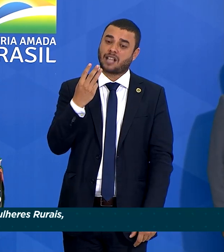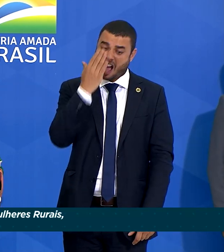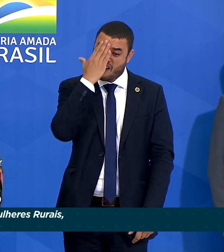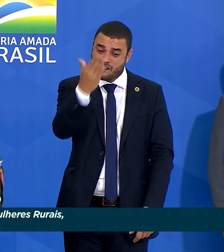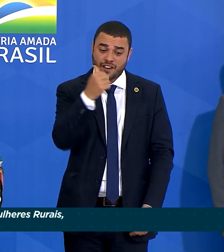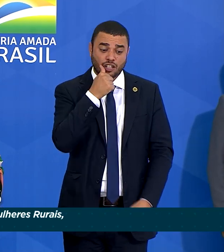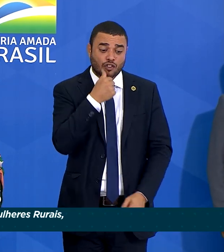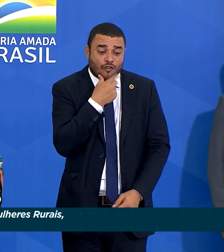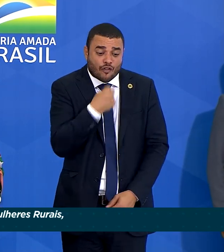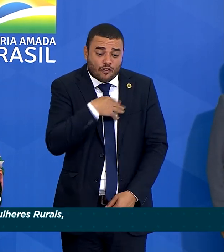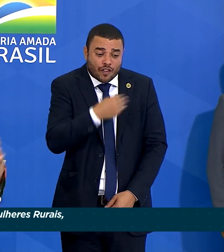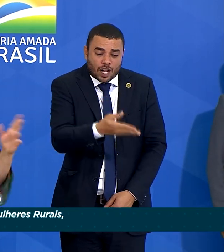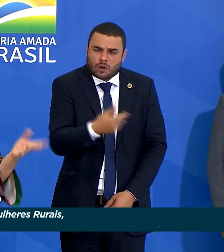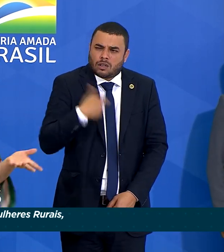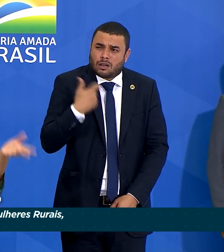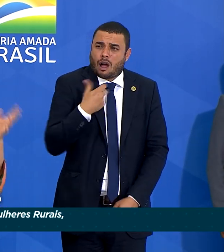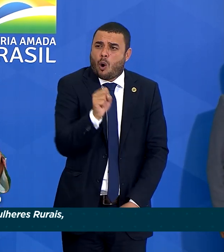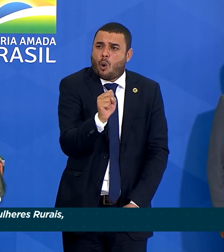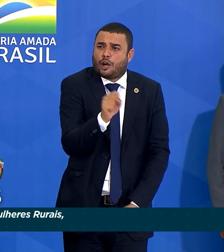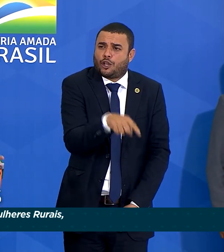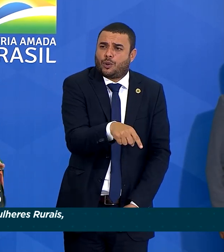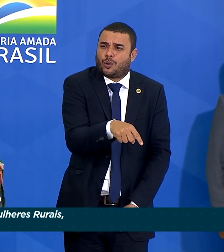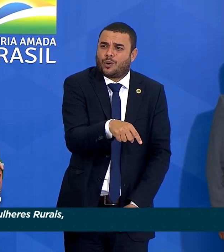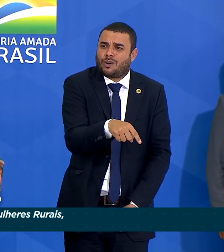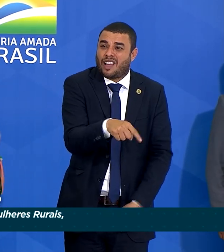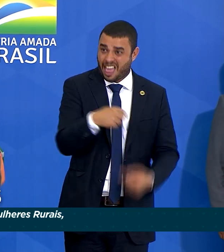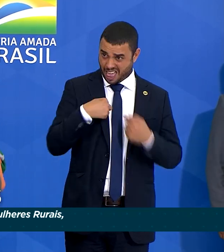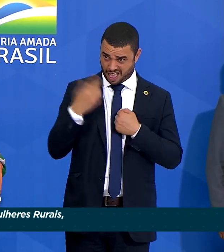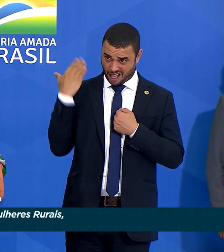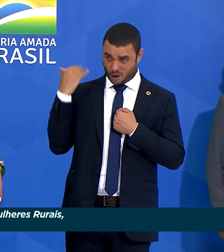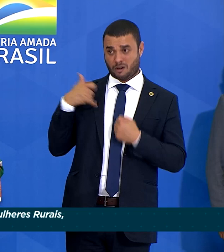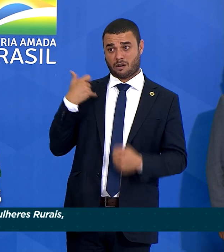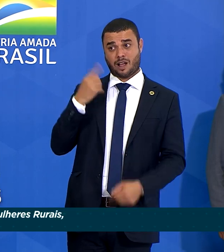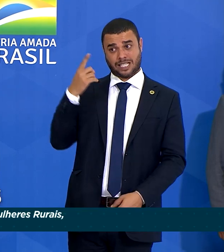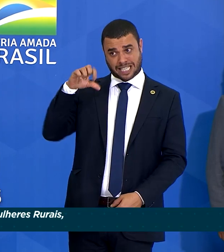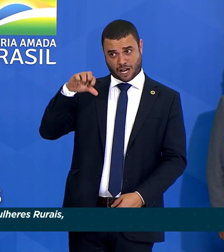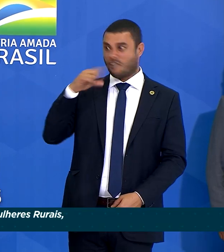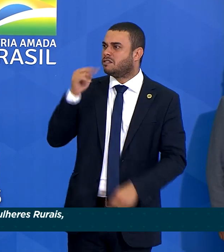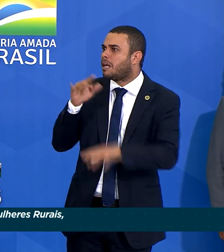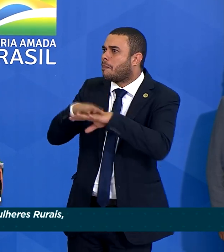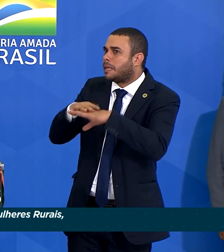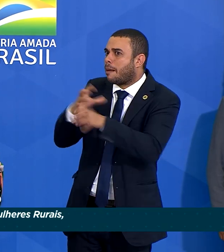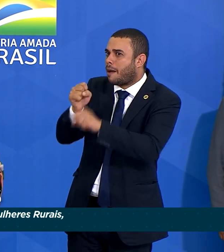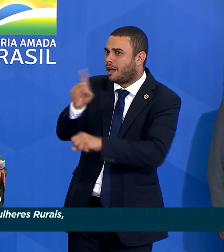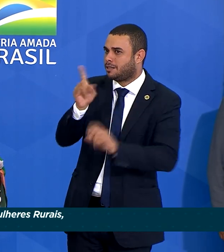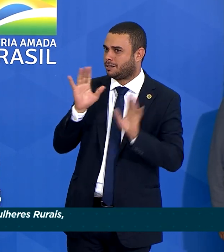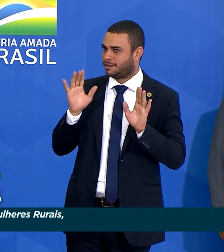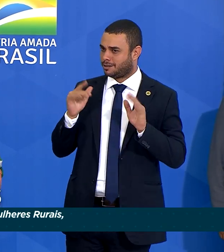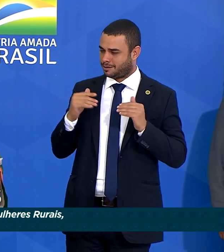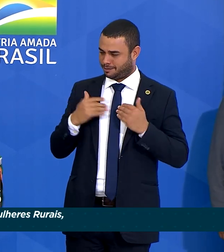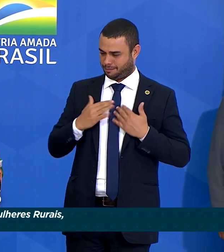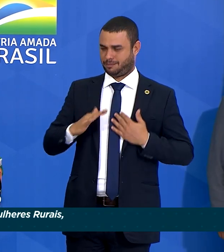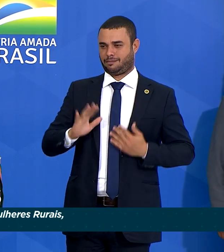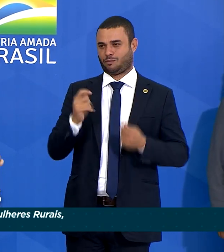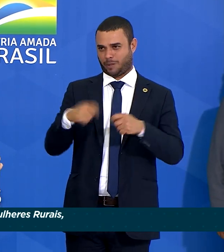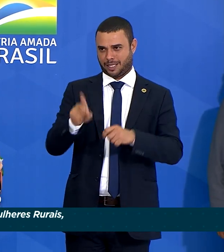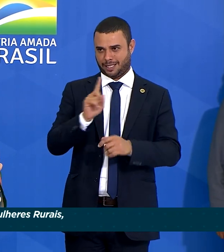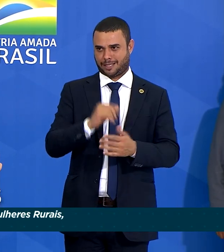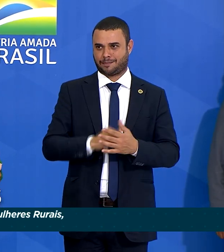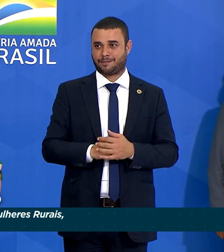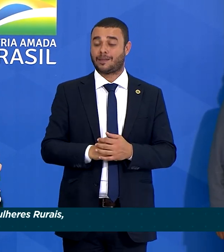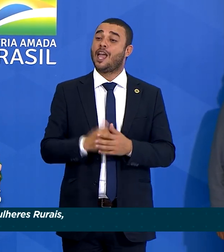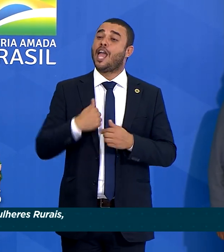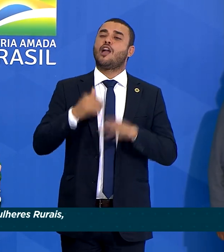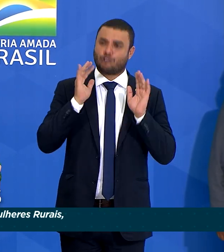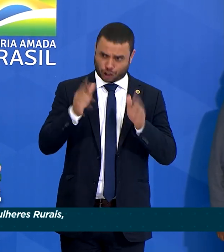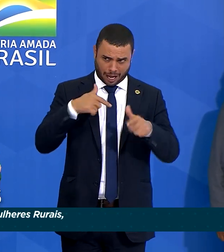8 anos de idade. Eu tinha 19 na época. Não façam as contas. E eu já trabalhava com